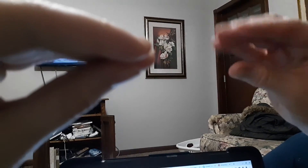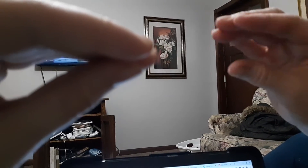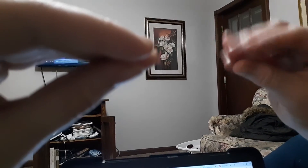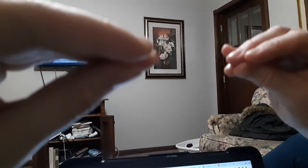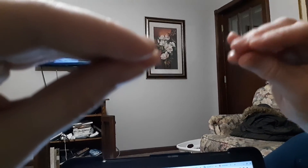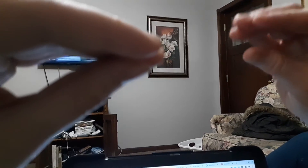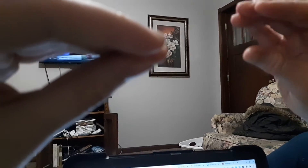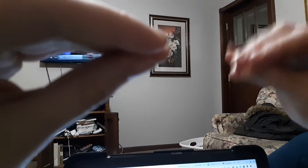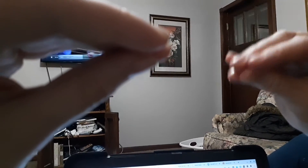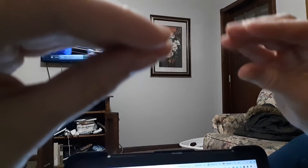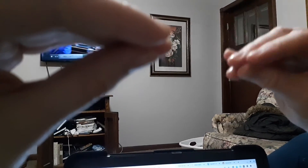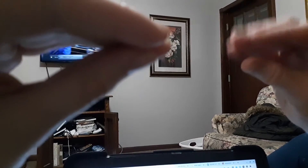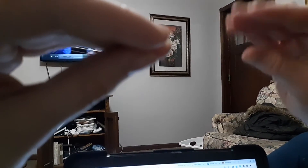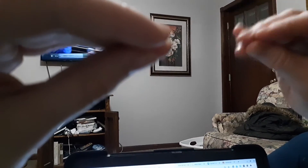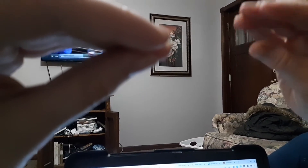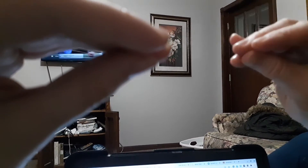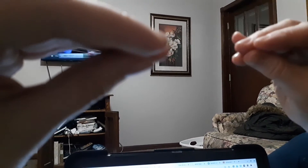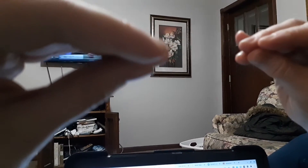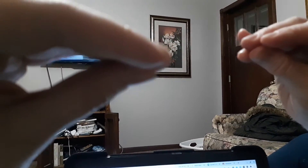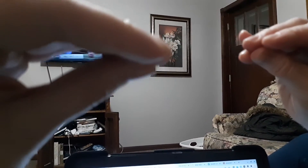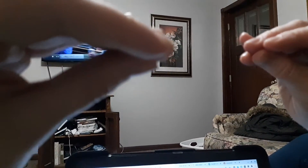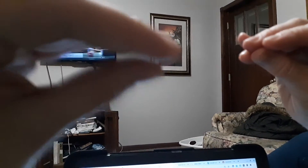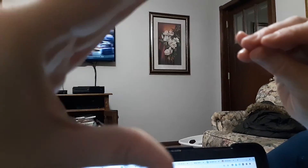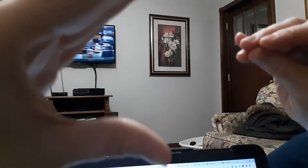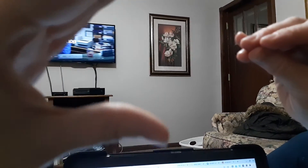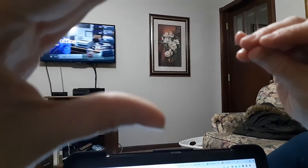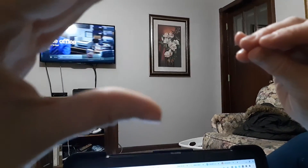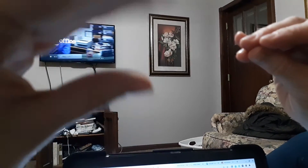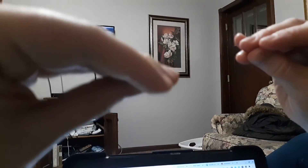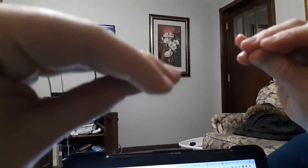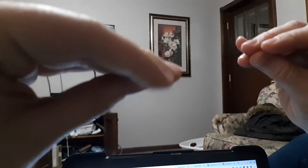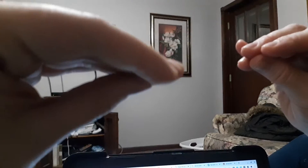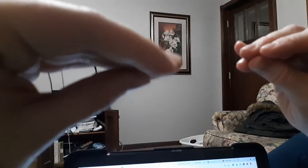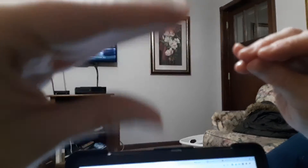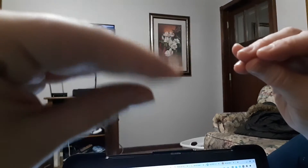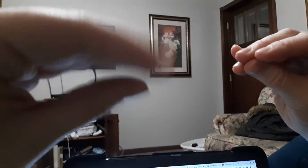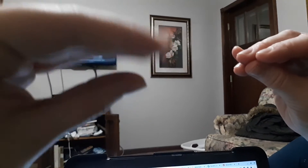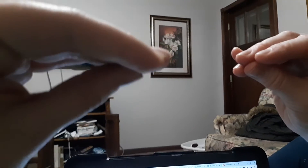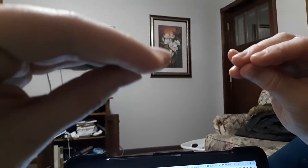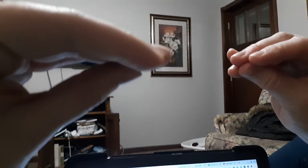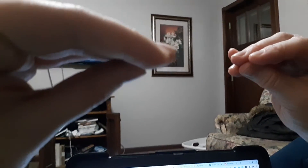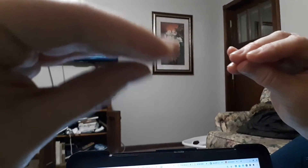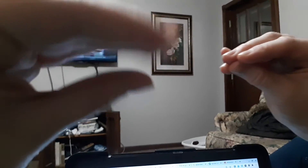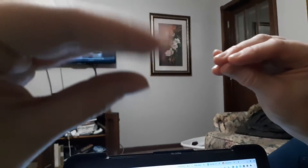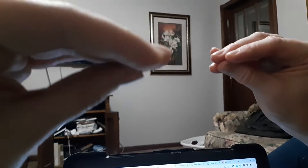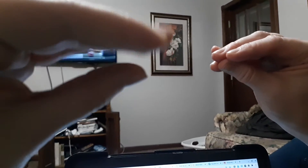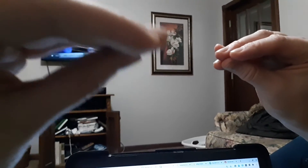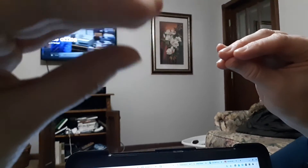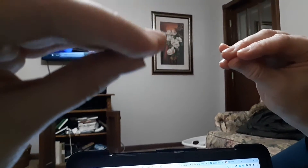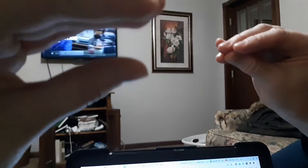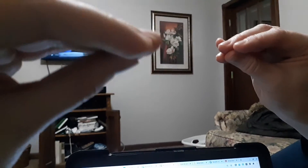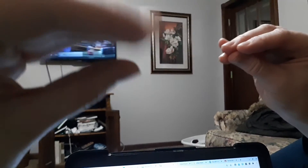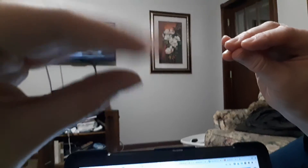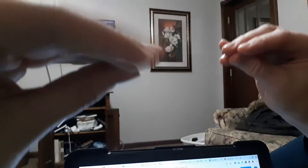los días. ¡Guau! Nunca he visto una computadora.